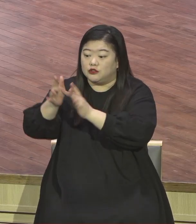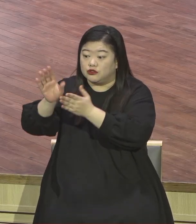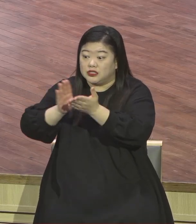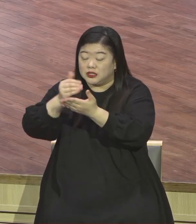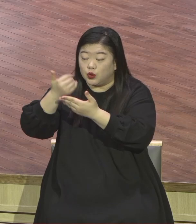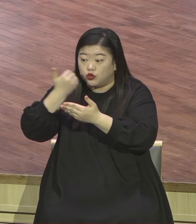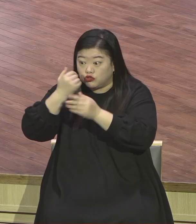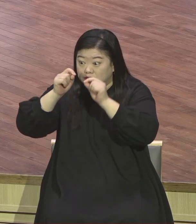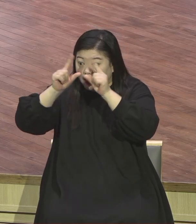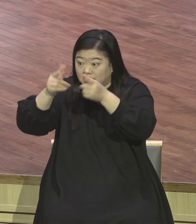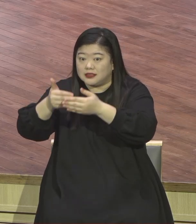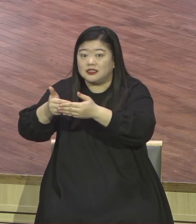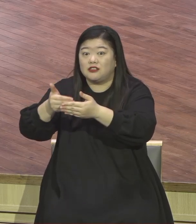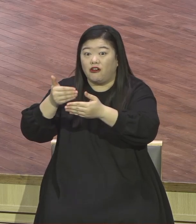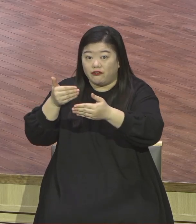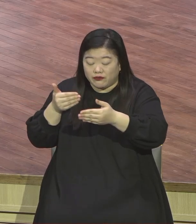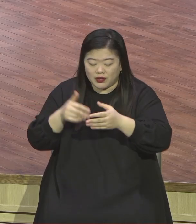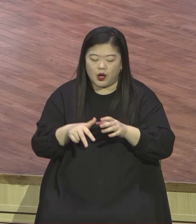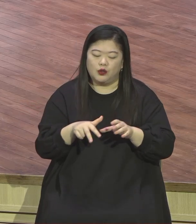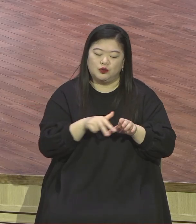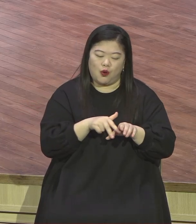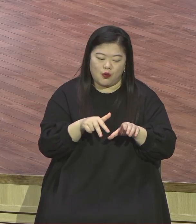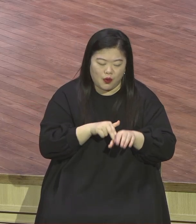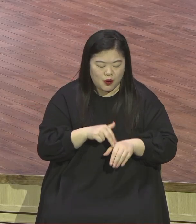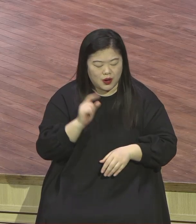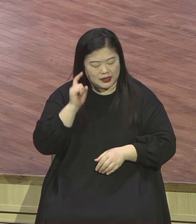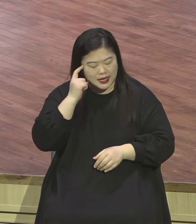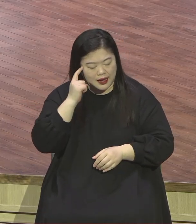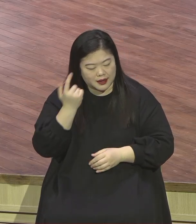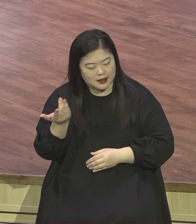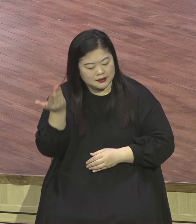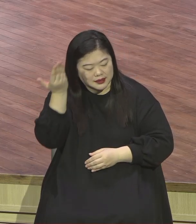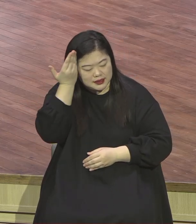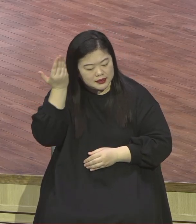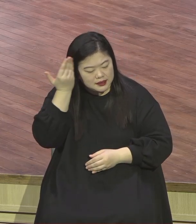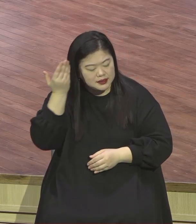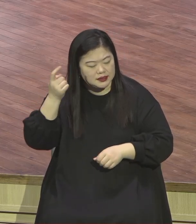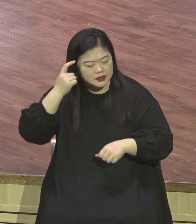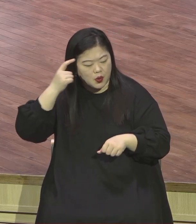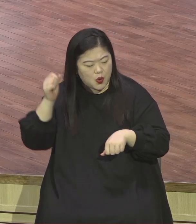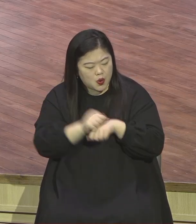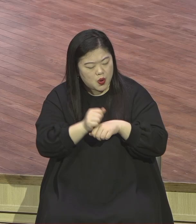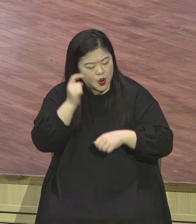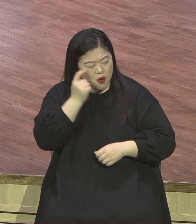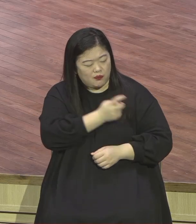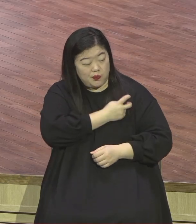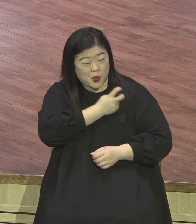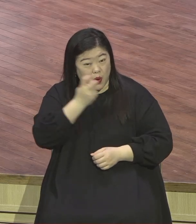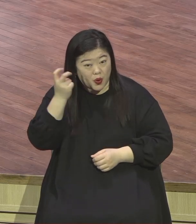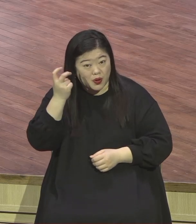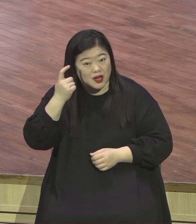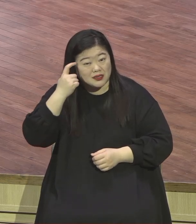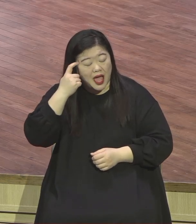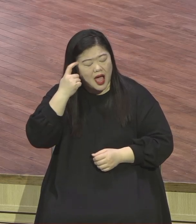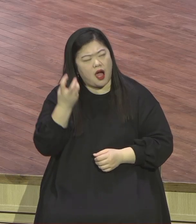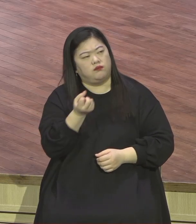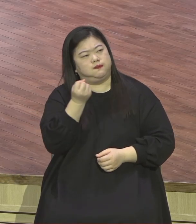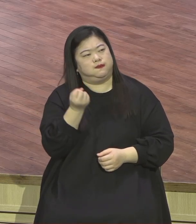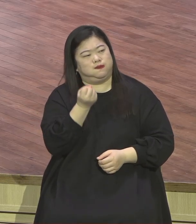종교생활 그 생각 사식 상식 세상적인 것 그 안 깨져요 계속 예틀에 살아요